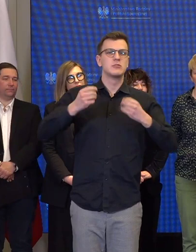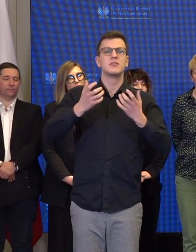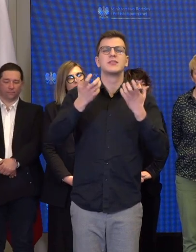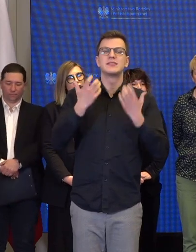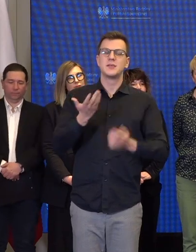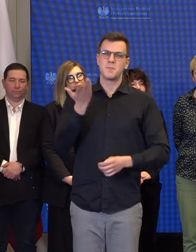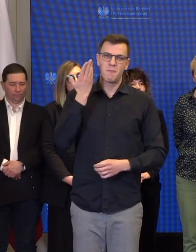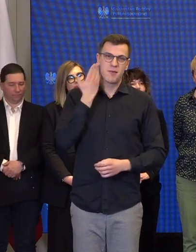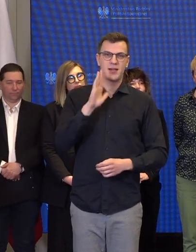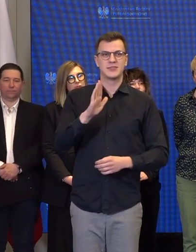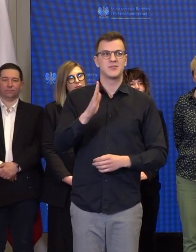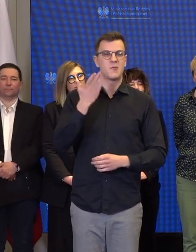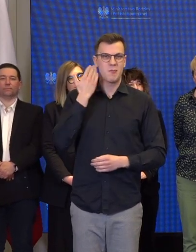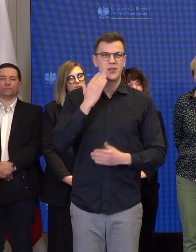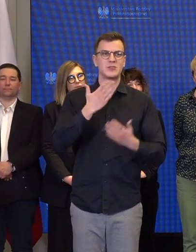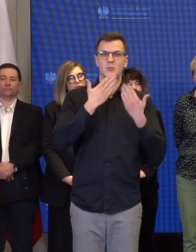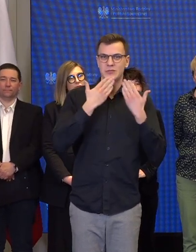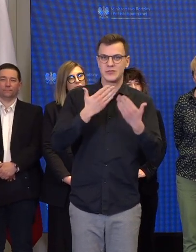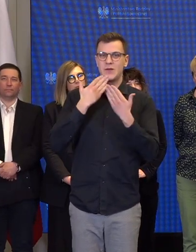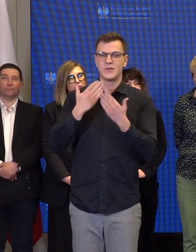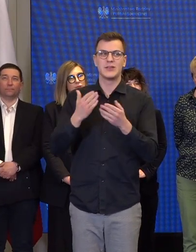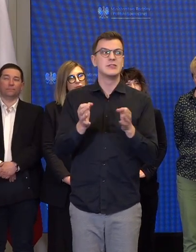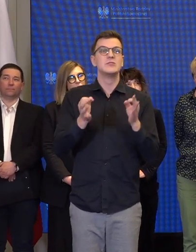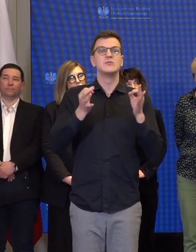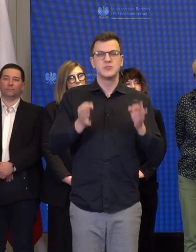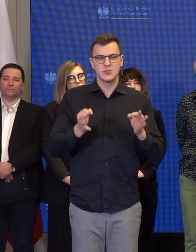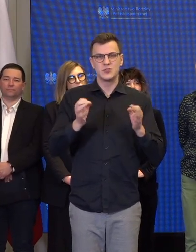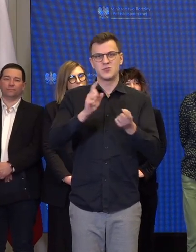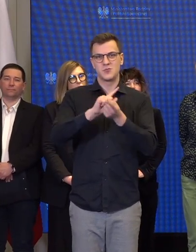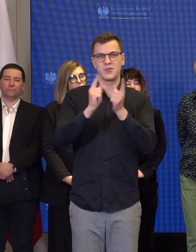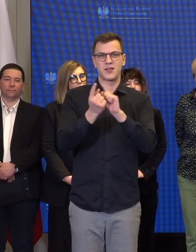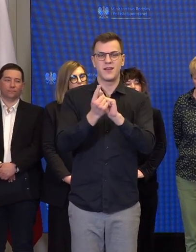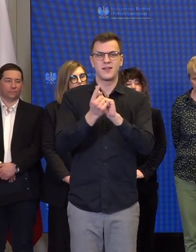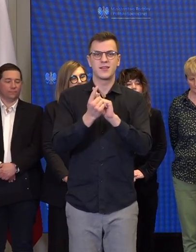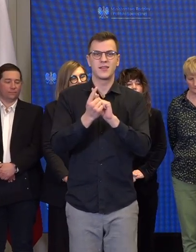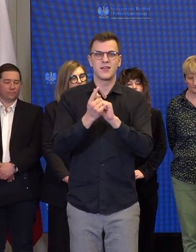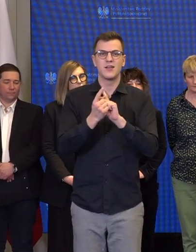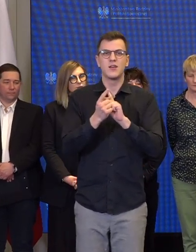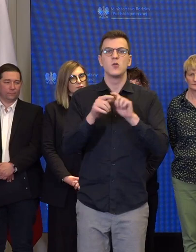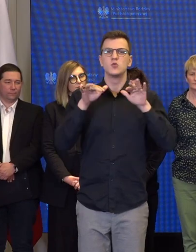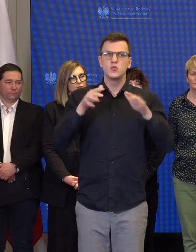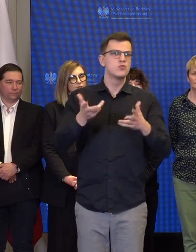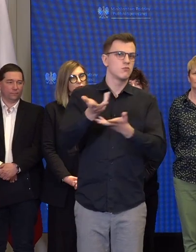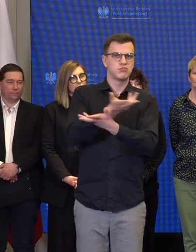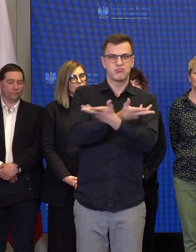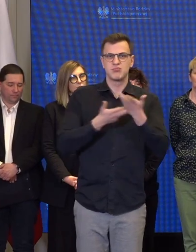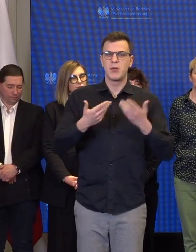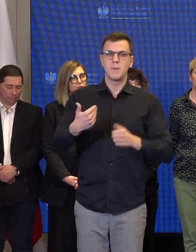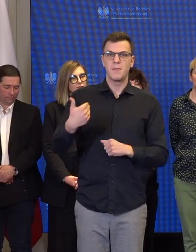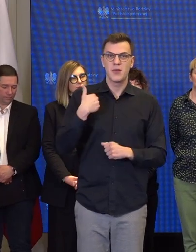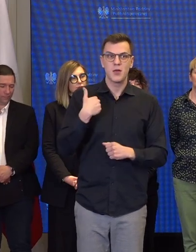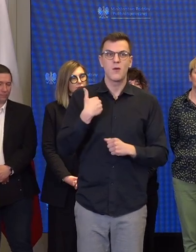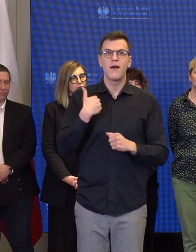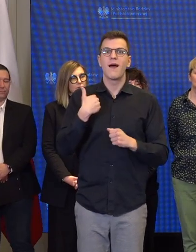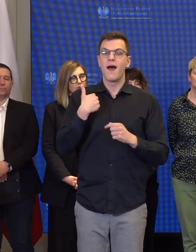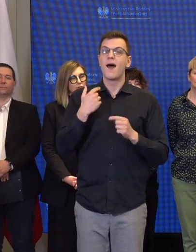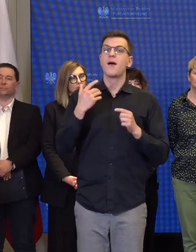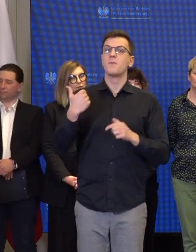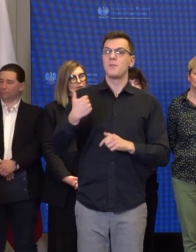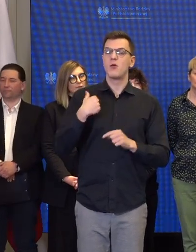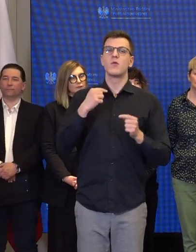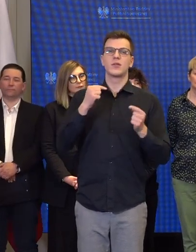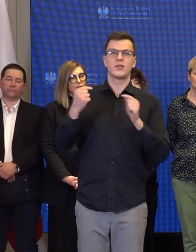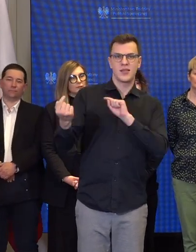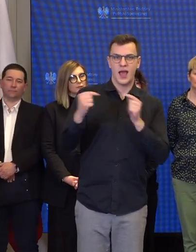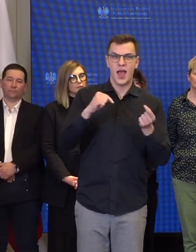serca podziękować za dzisiejsze spotkanie, bardzo owocne spotkanie, które w dialogu